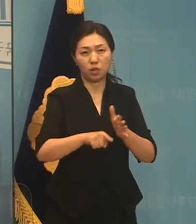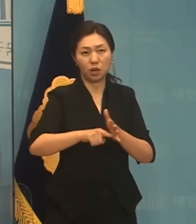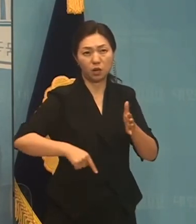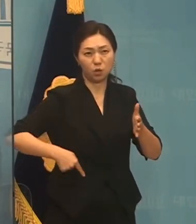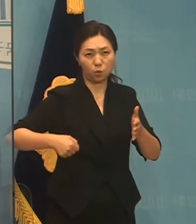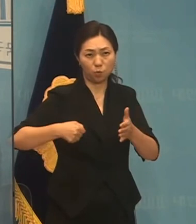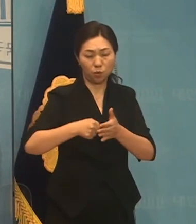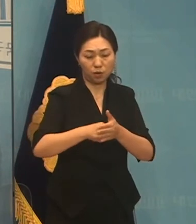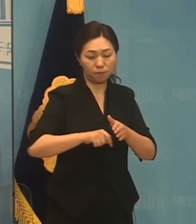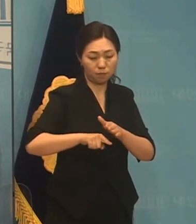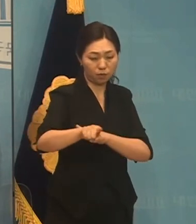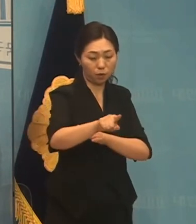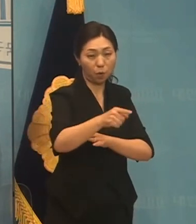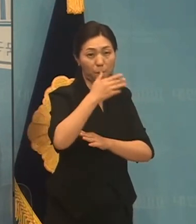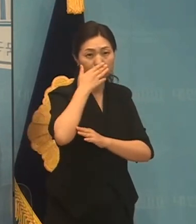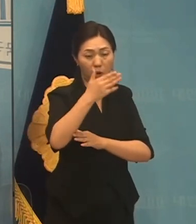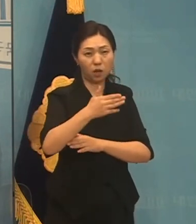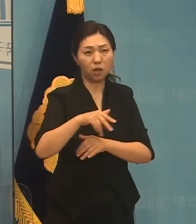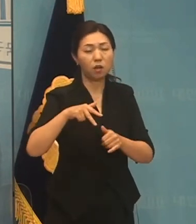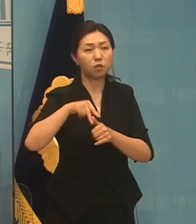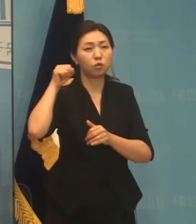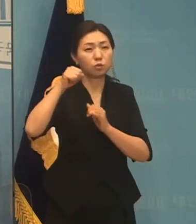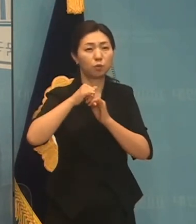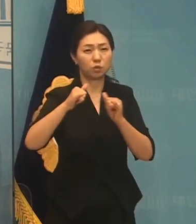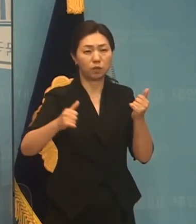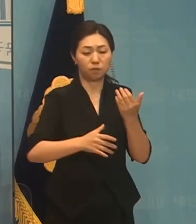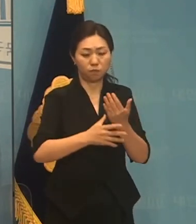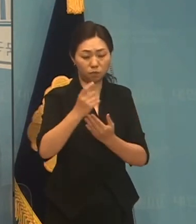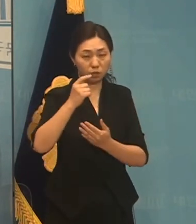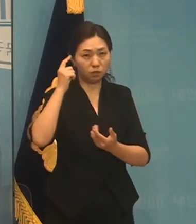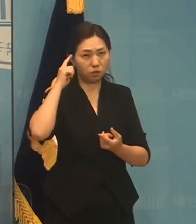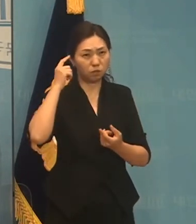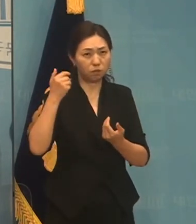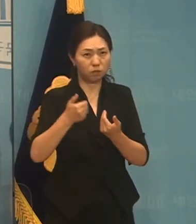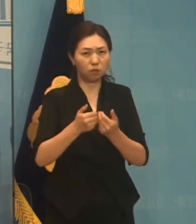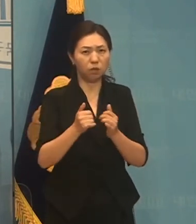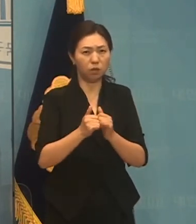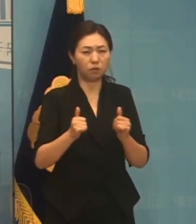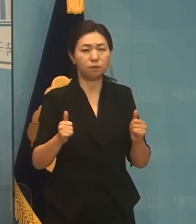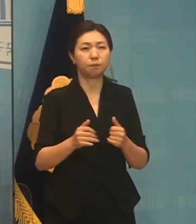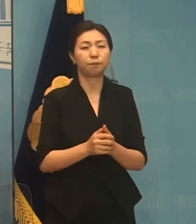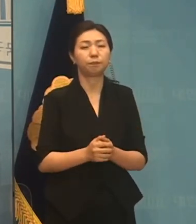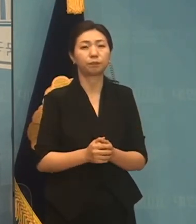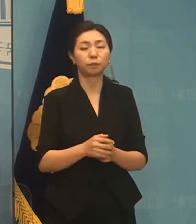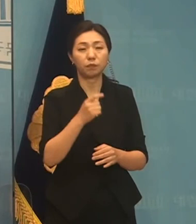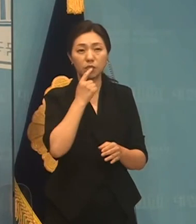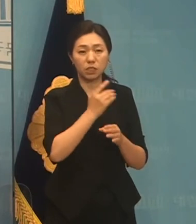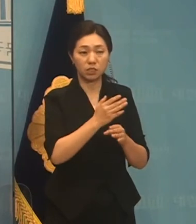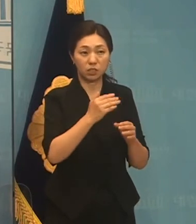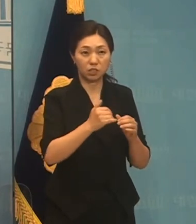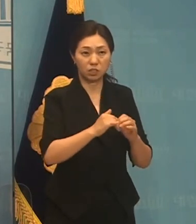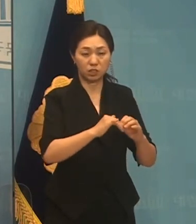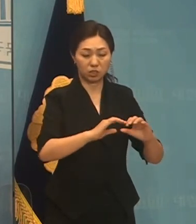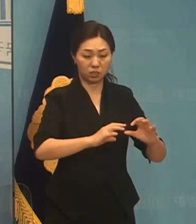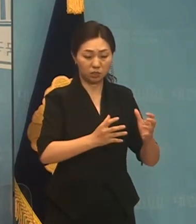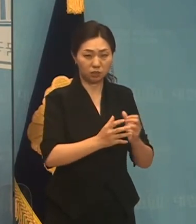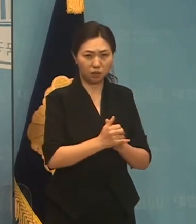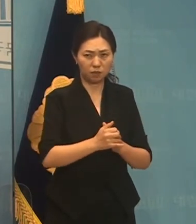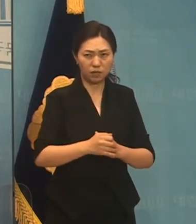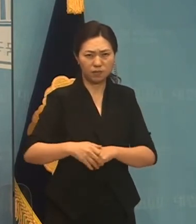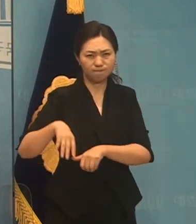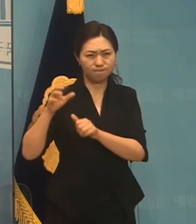후보 단일화를 구형하는 데에 대해서는 민심의 방랑에를 내리쳐야 된다는 것을 저와 며칠 전에 약속을 했습니다.